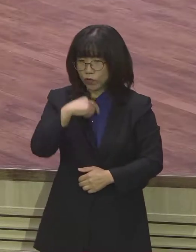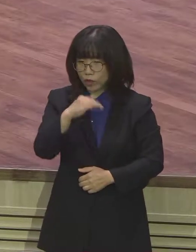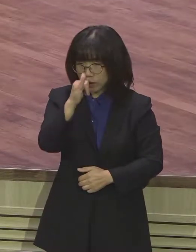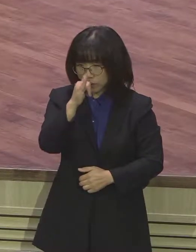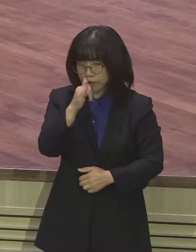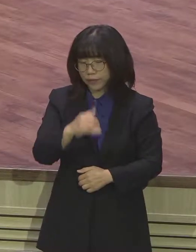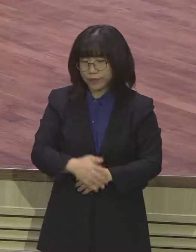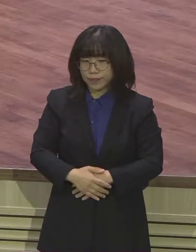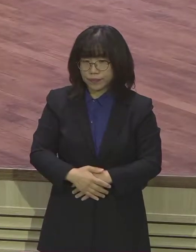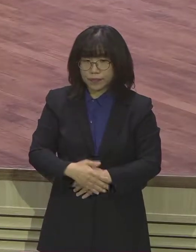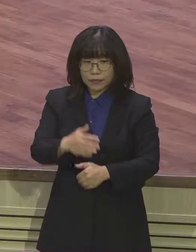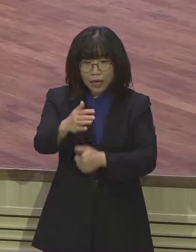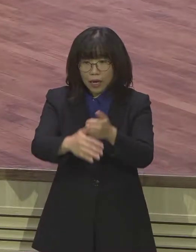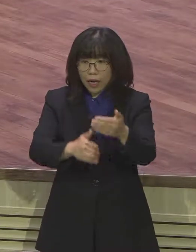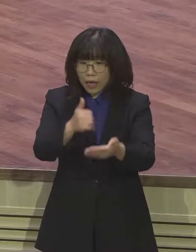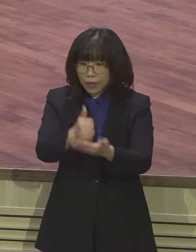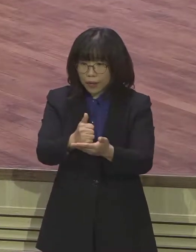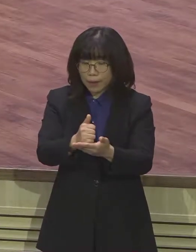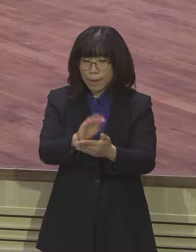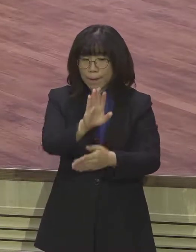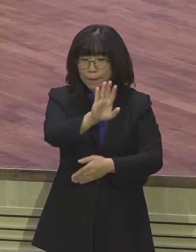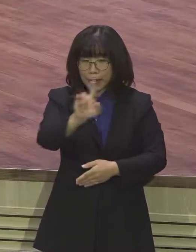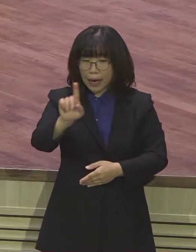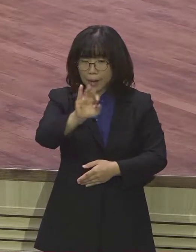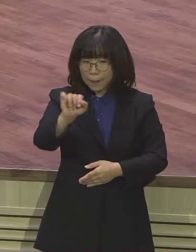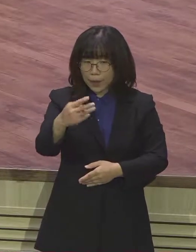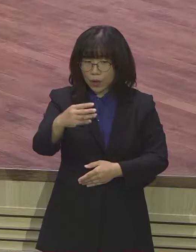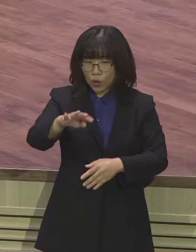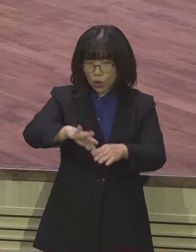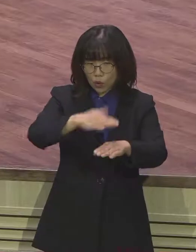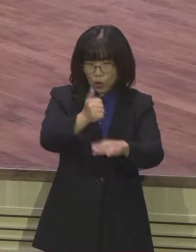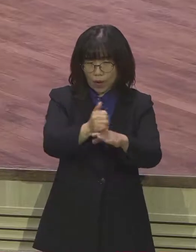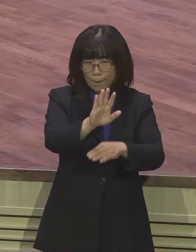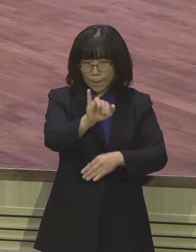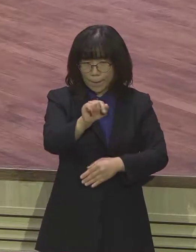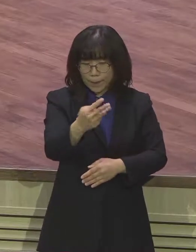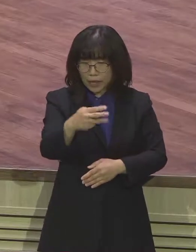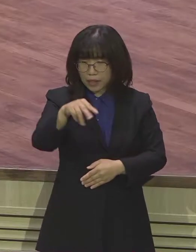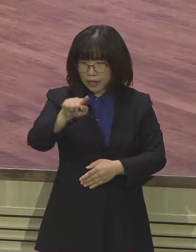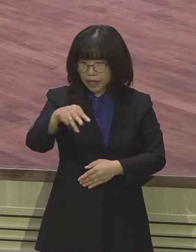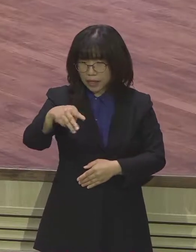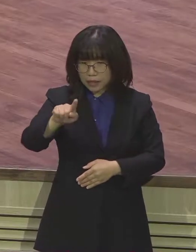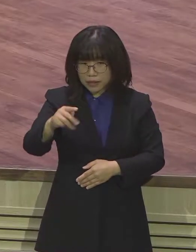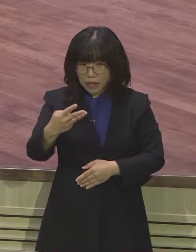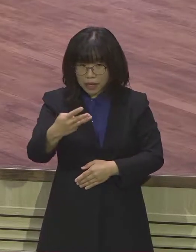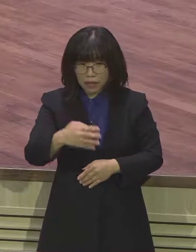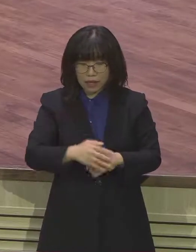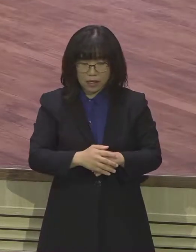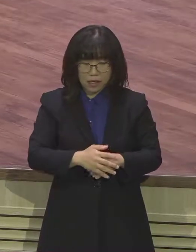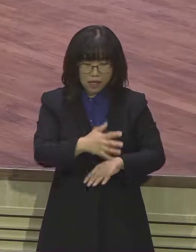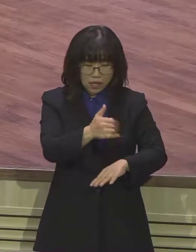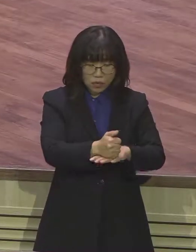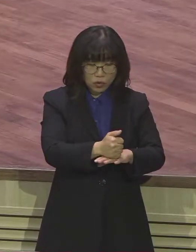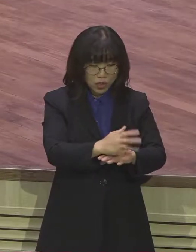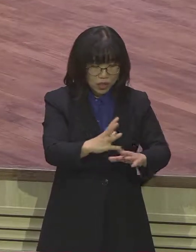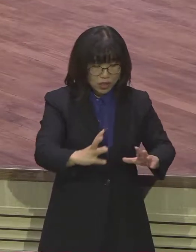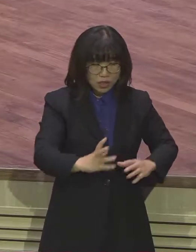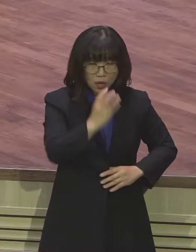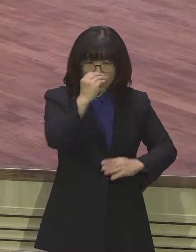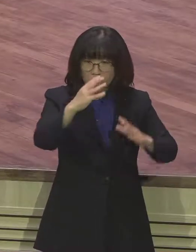한 예로 바벨로 왕이었던 벨사살 난공불락의 성에서 성전에서 사용하는 그릇을 갖고 술을 마시고 또 그의 교만이 하늘을